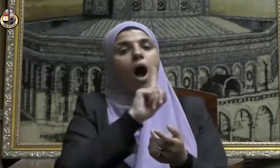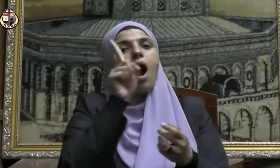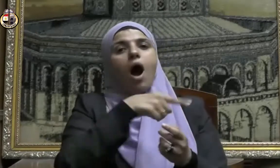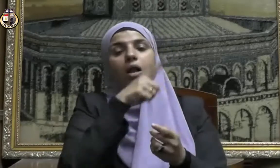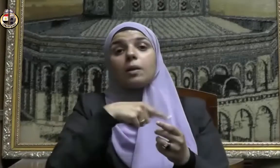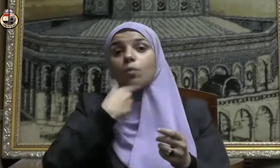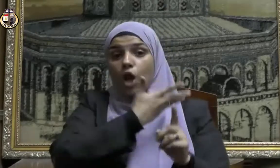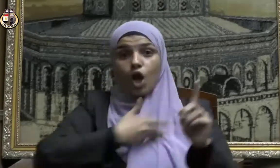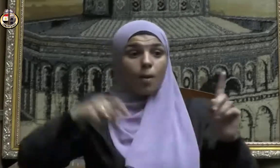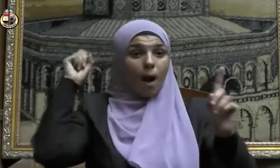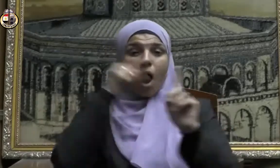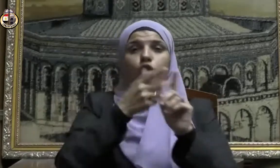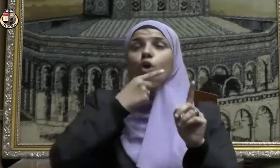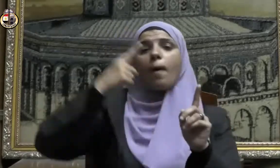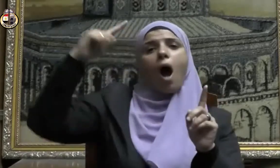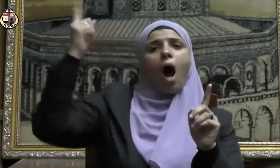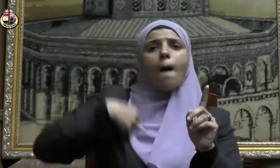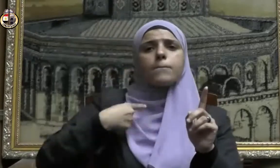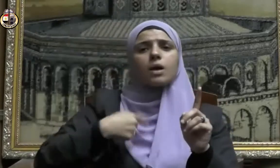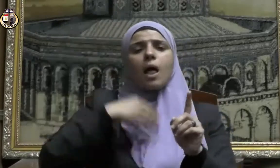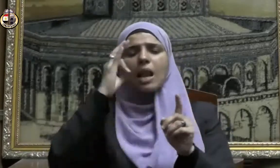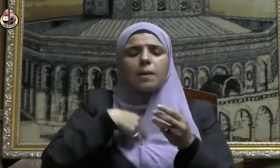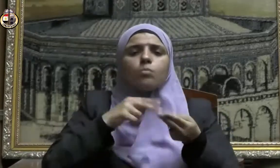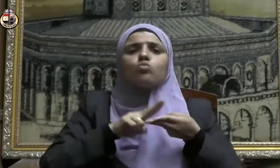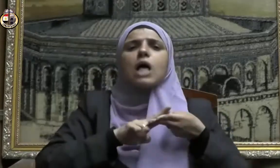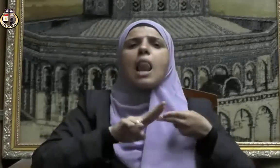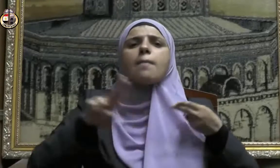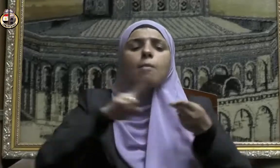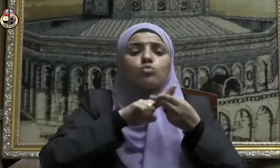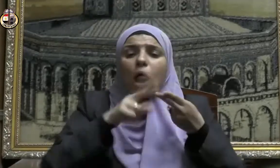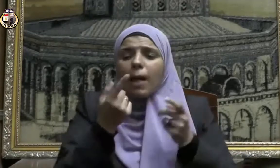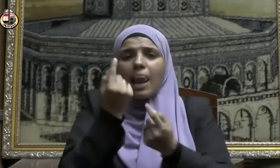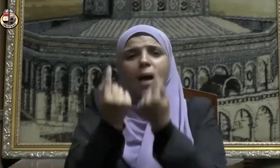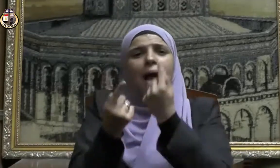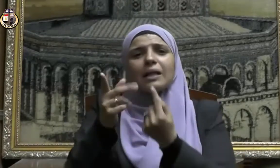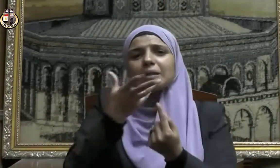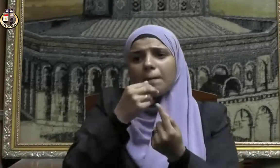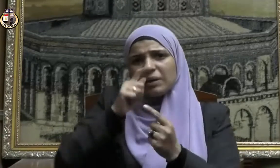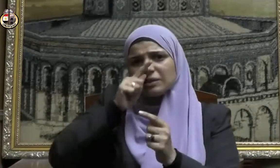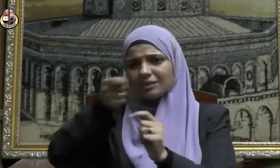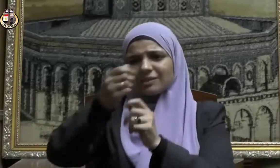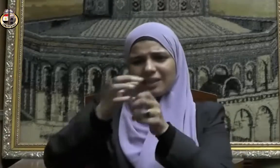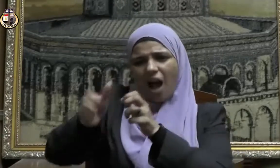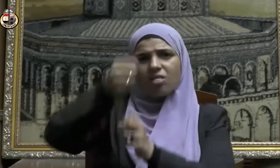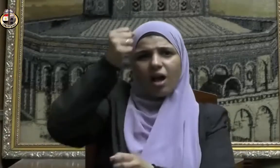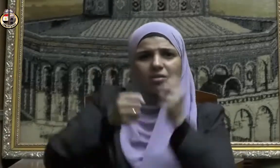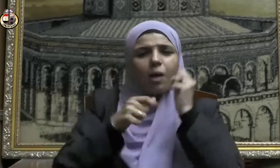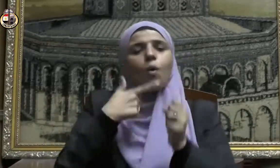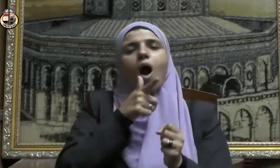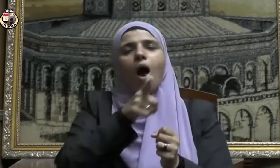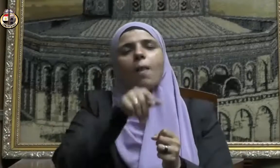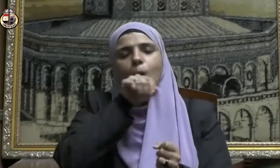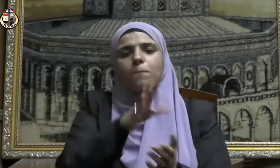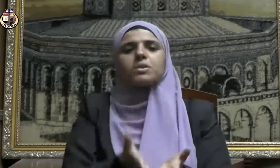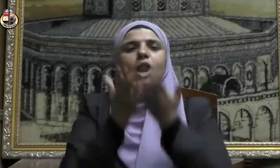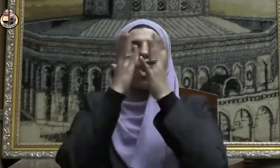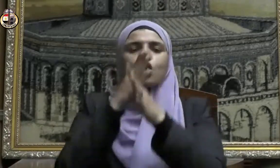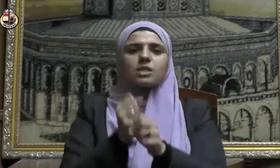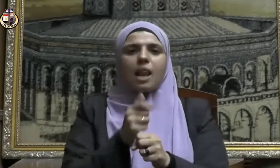مأمور حتى بمسالمة النبات حيث يقول نبينا صلى الله عليه